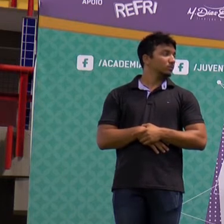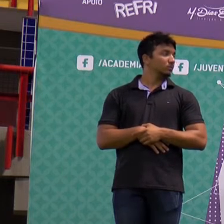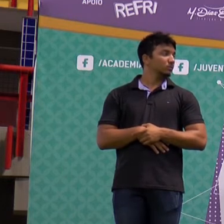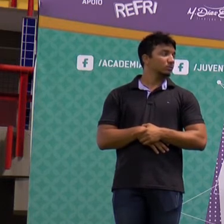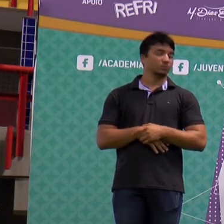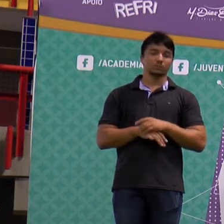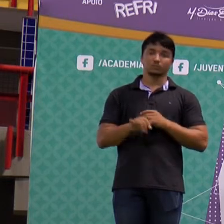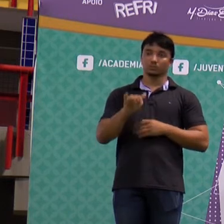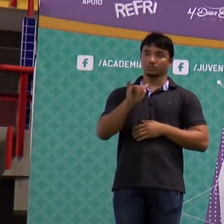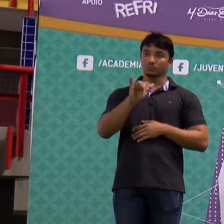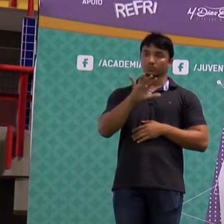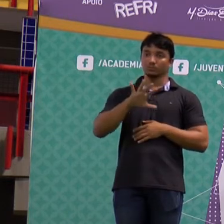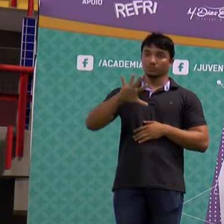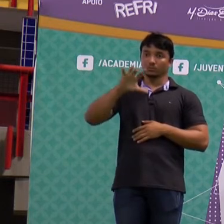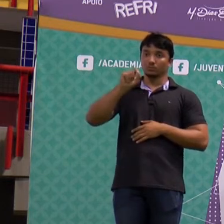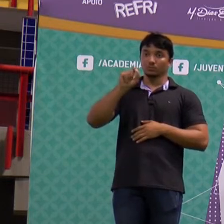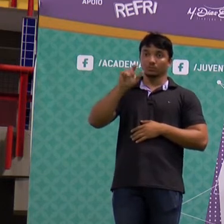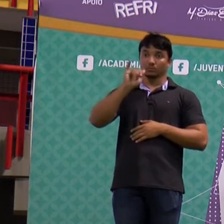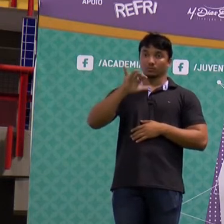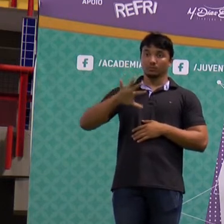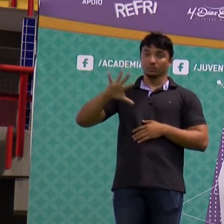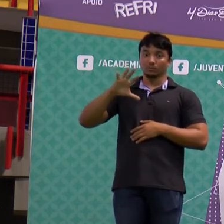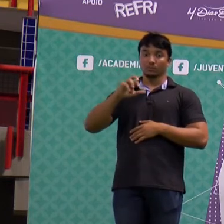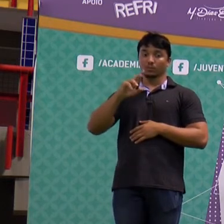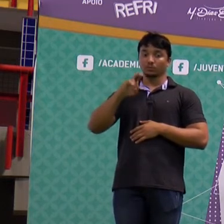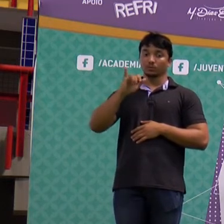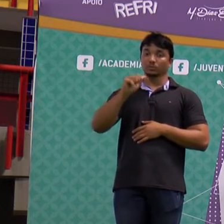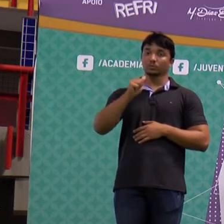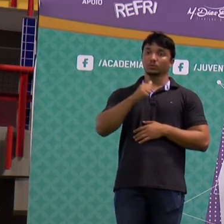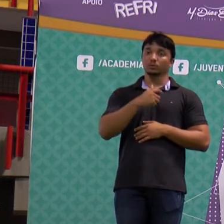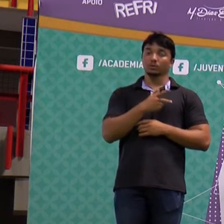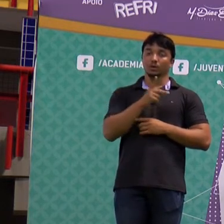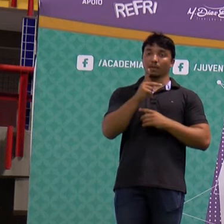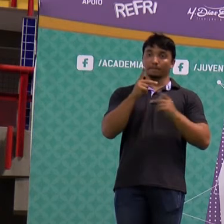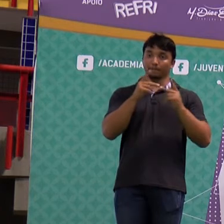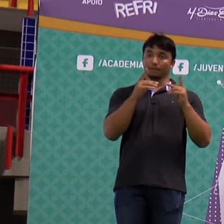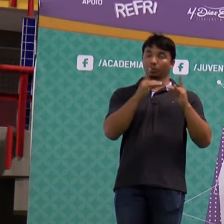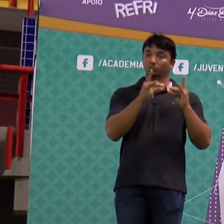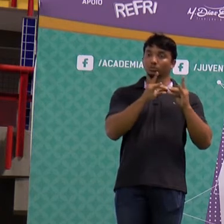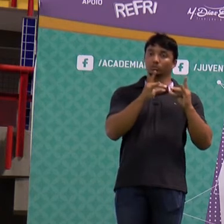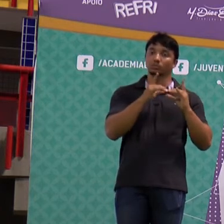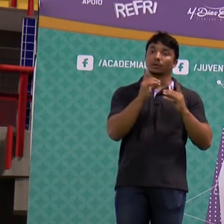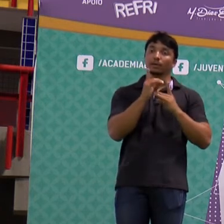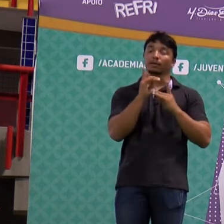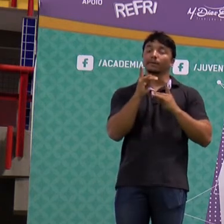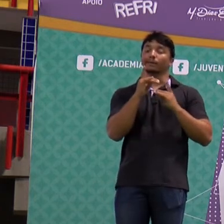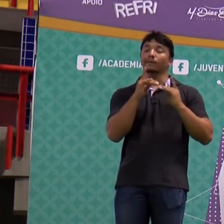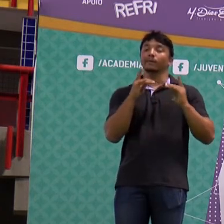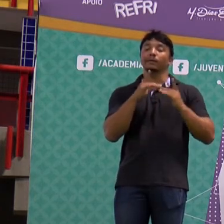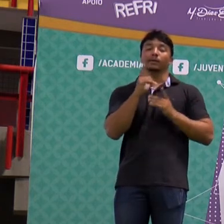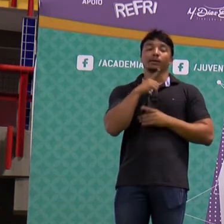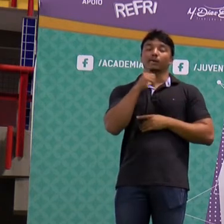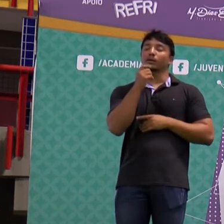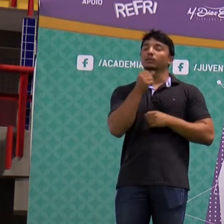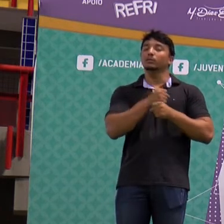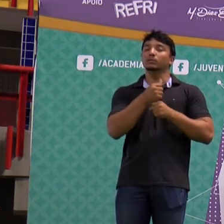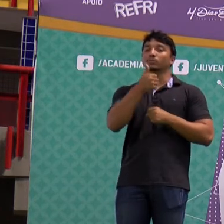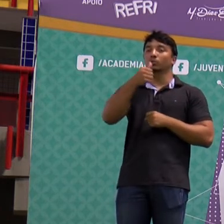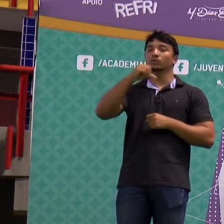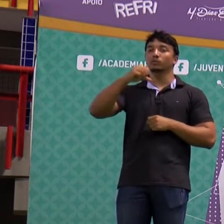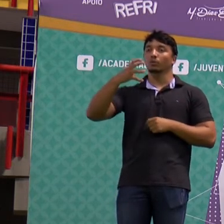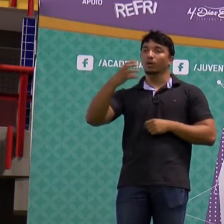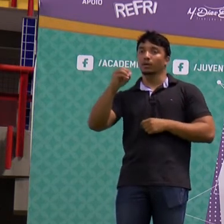A imagem que você está acompanhando aí é a ressonância da ponte de Tacoma, uma ponte que em 1940 nos Estados Unidos ela